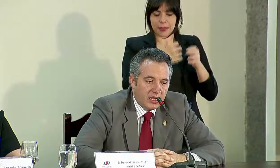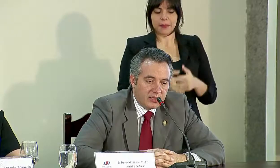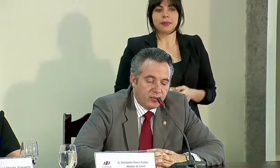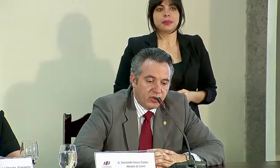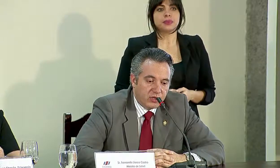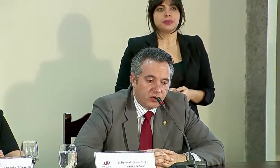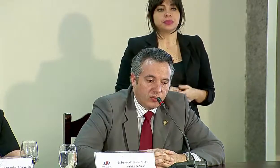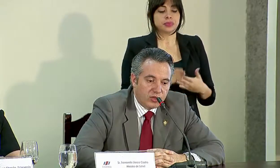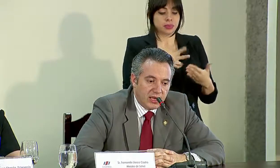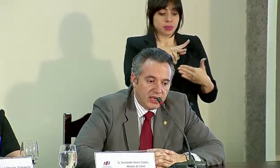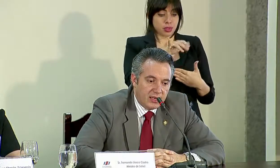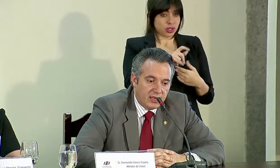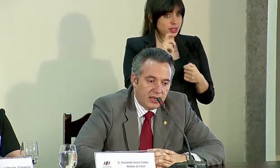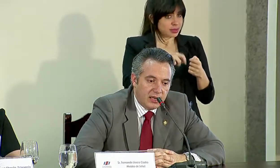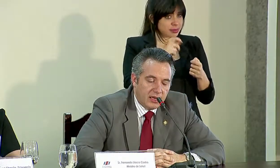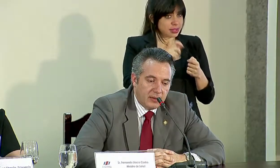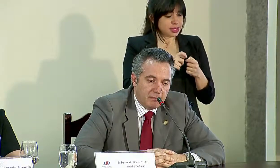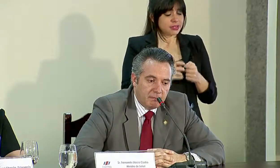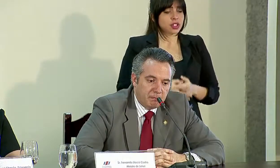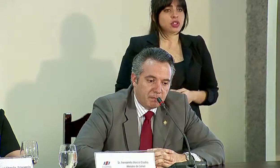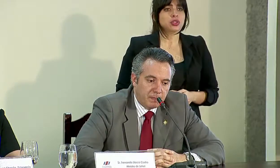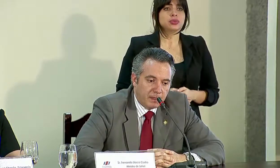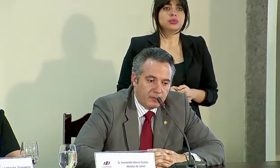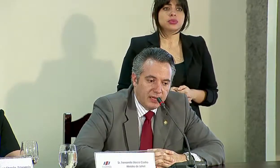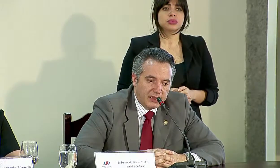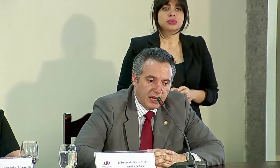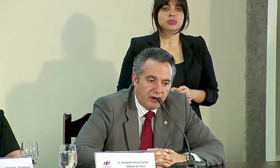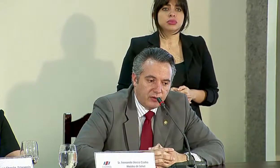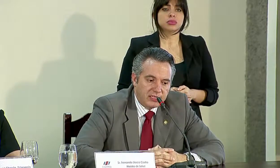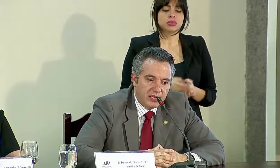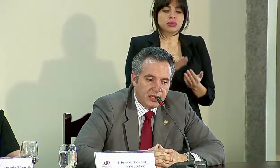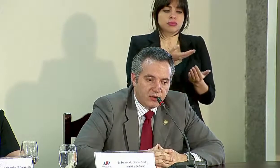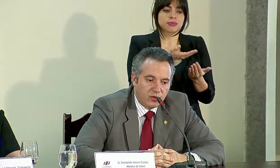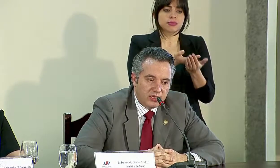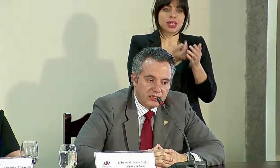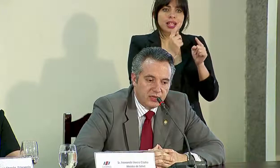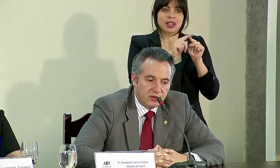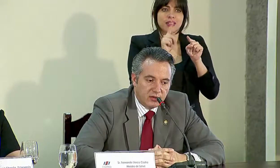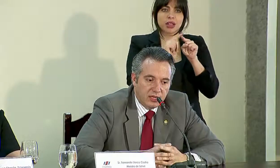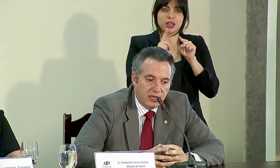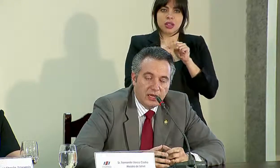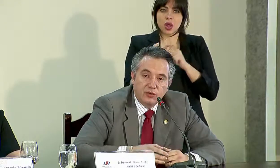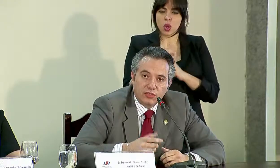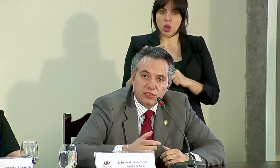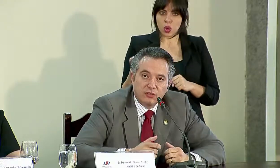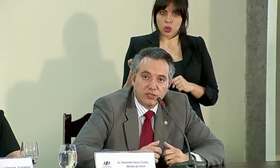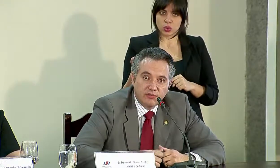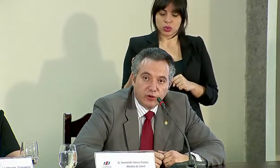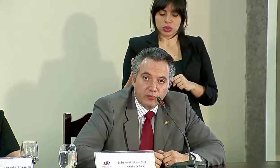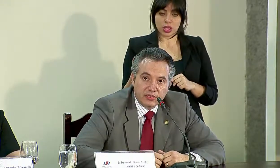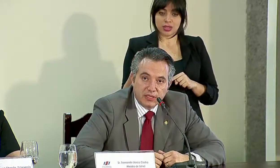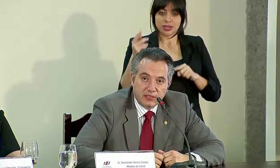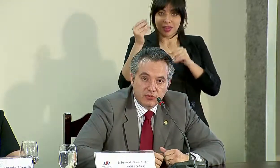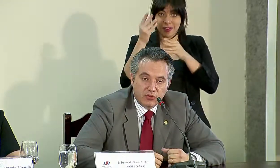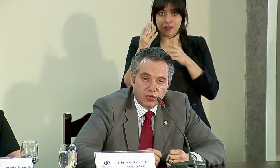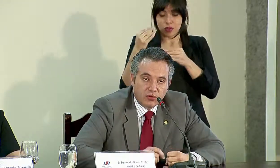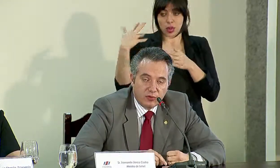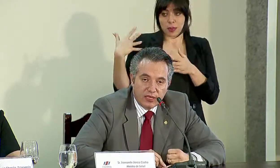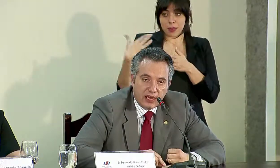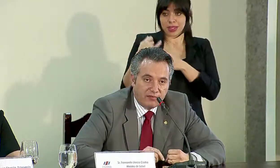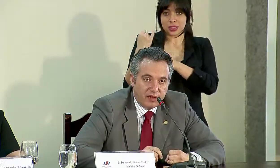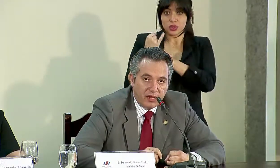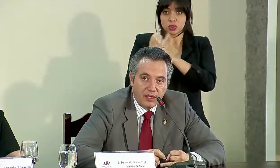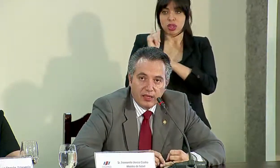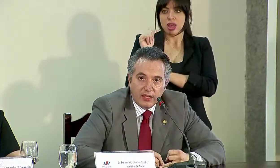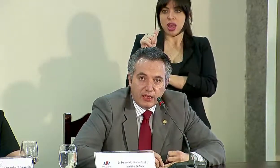El anteproyecto como tal planteaba una serie de cosas que en los distintos informes que instituciones